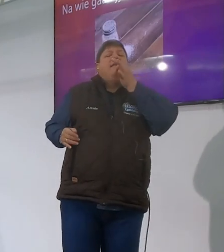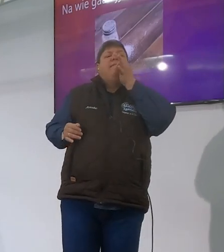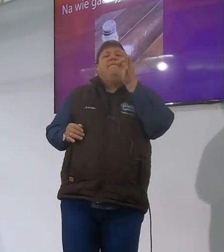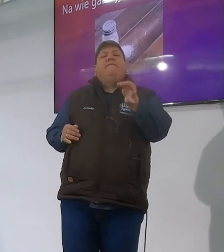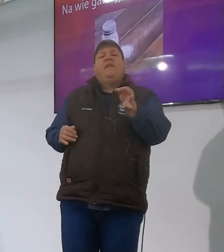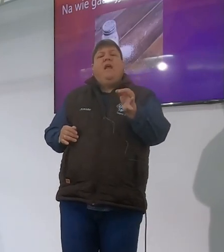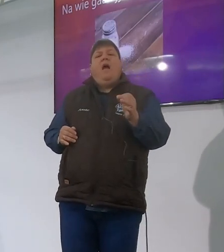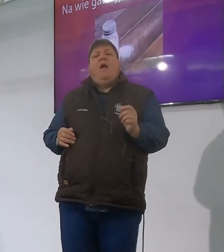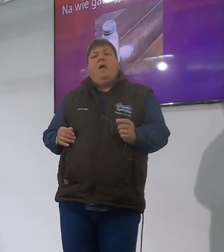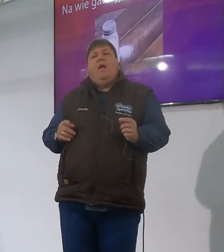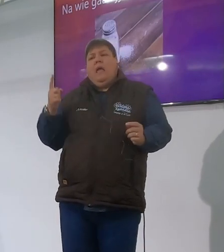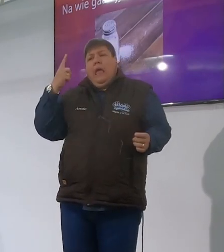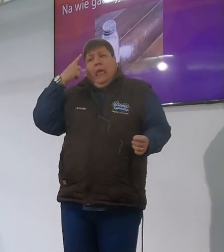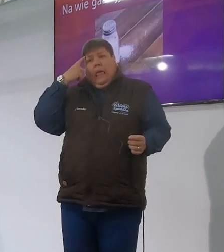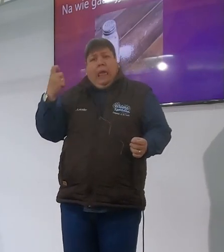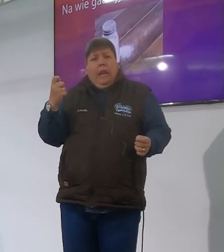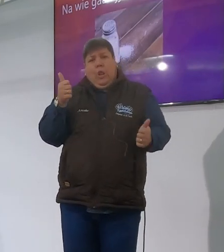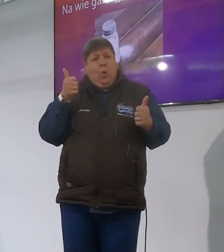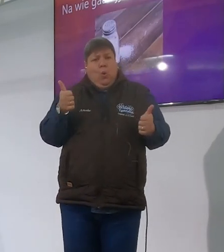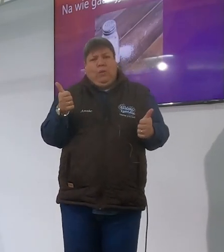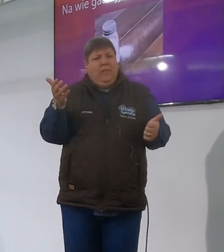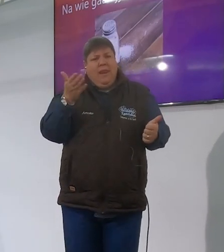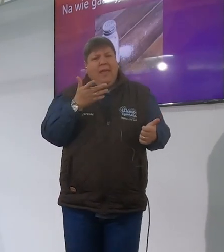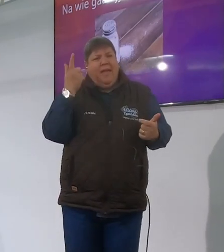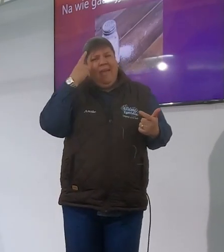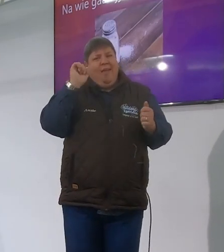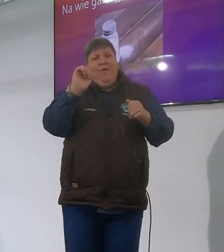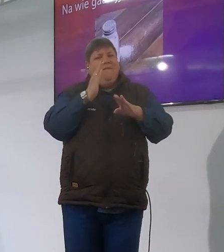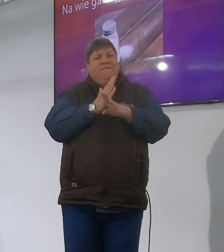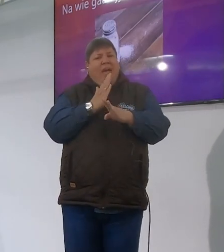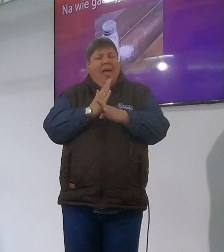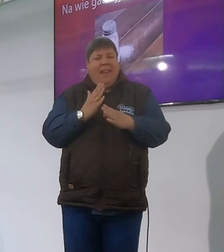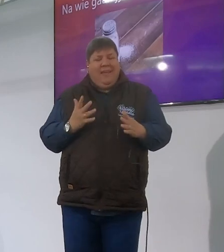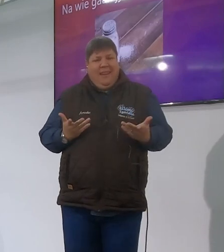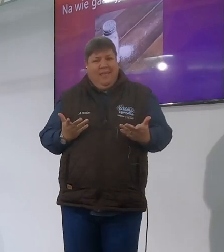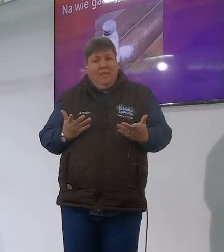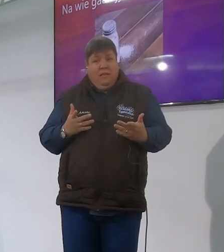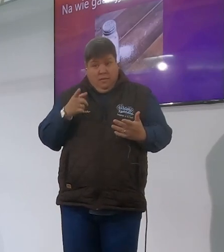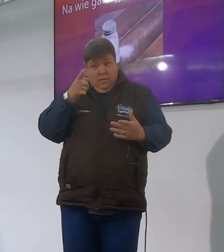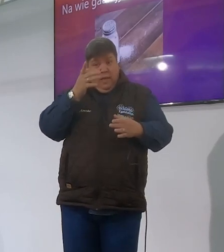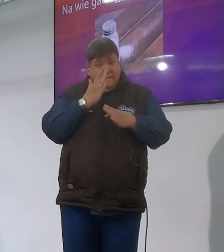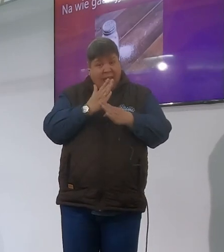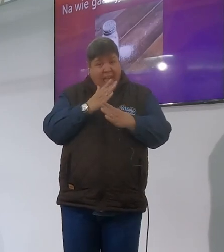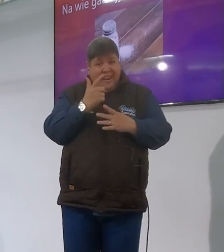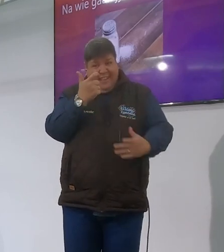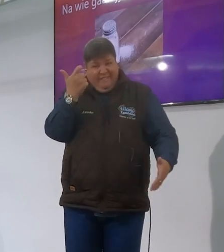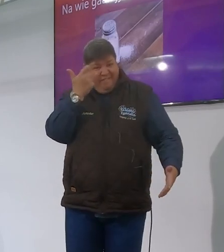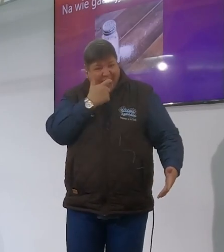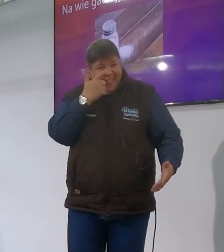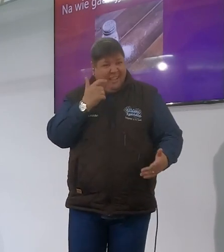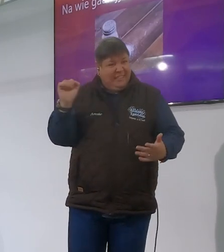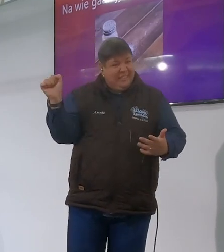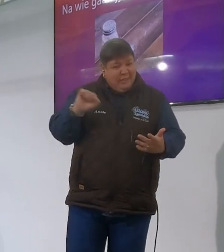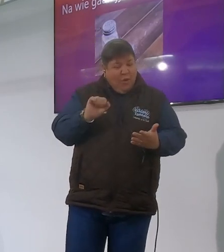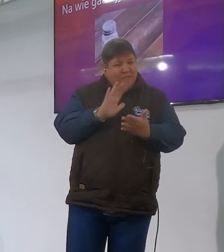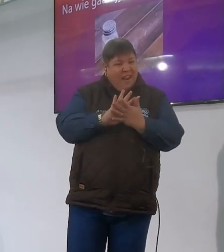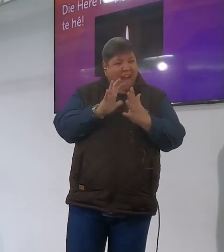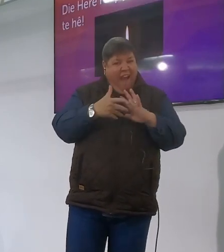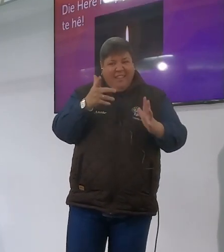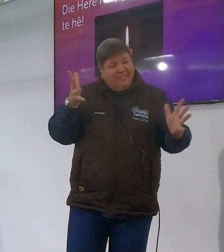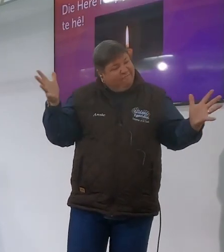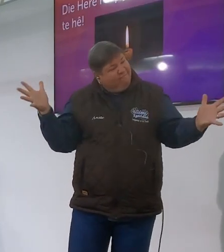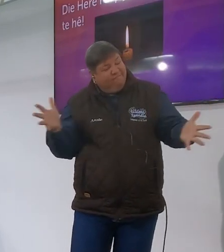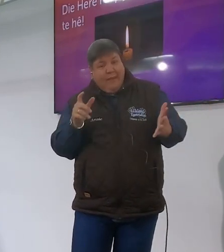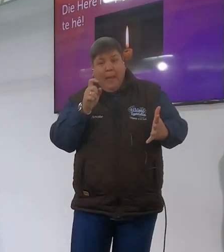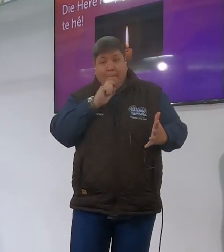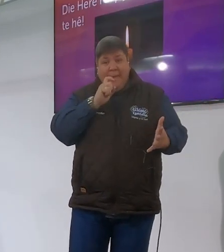want ek ken jou nie so so goed om te weet hoe leef jy by die wereld nie maar is jy bezig om so te wees by die wereld is jy bezig is